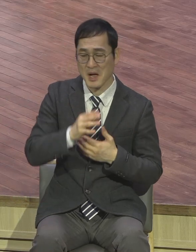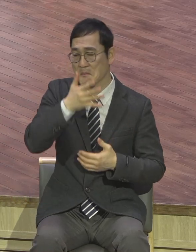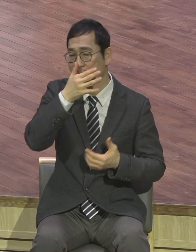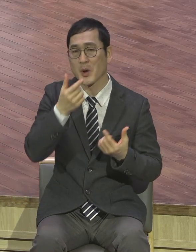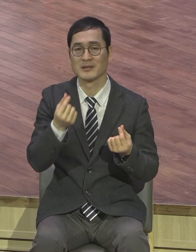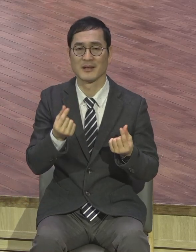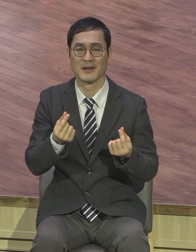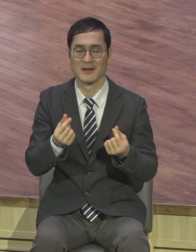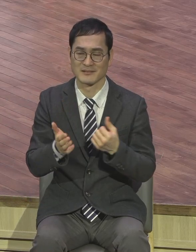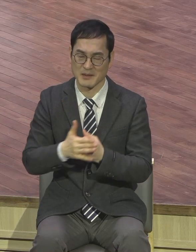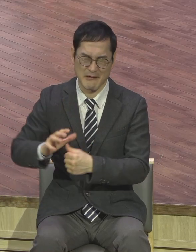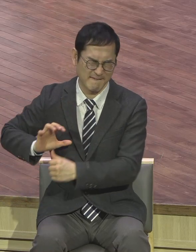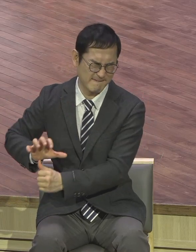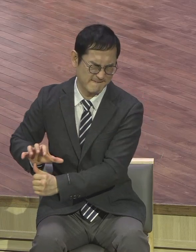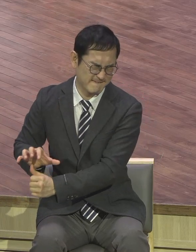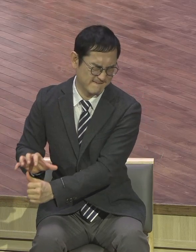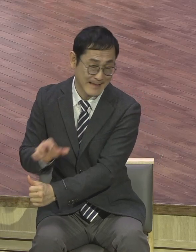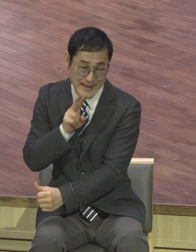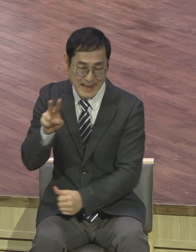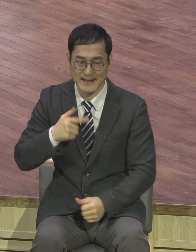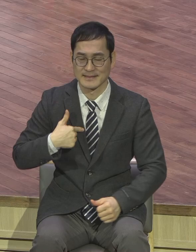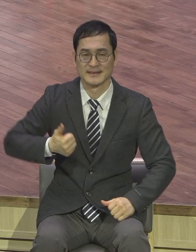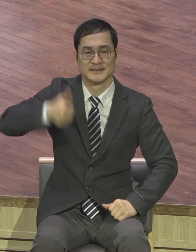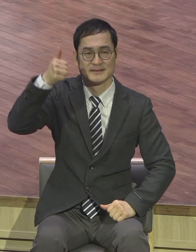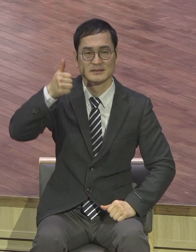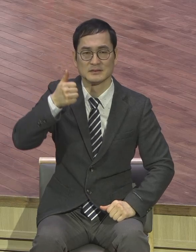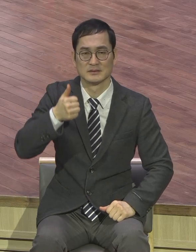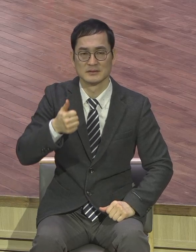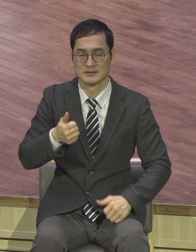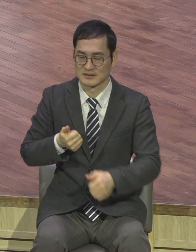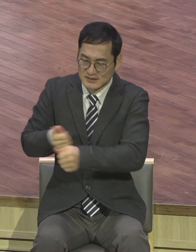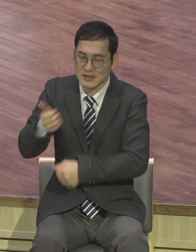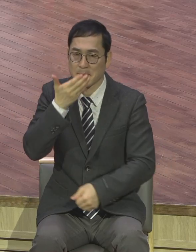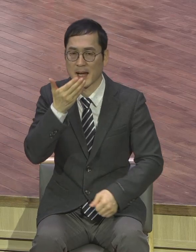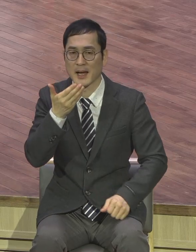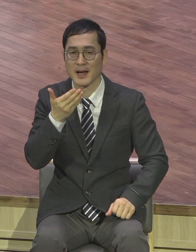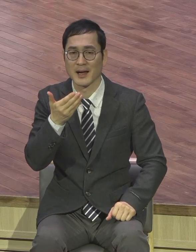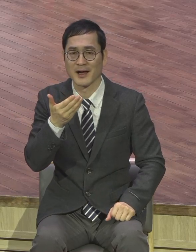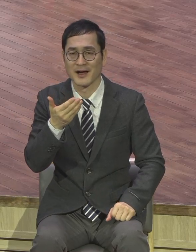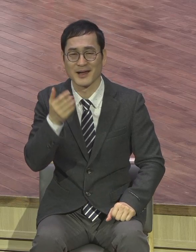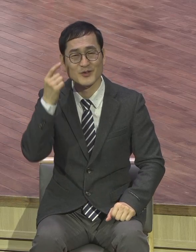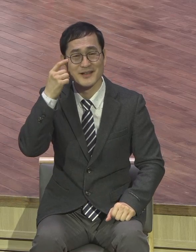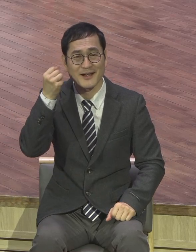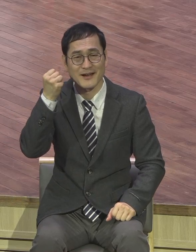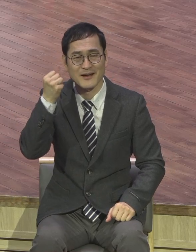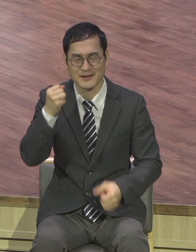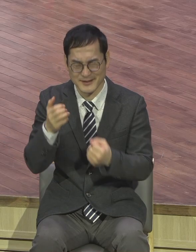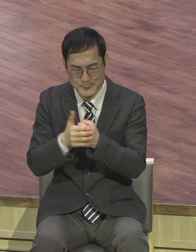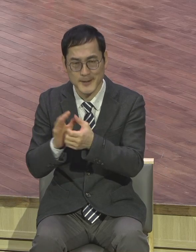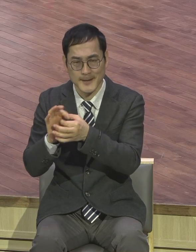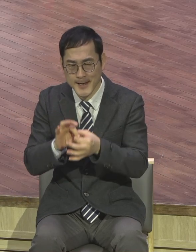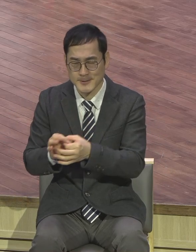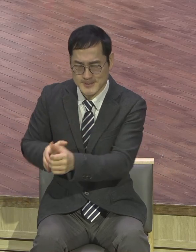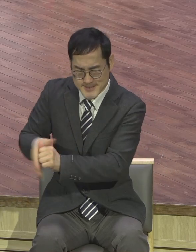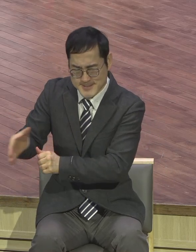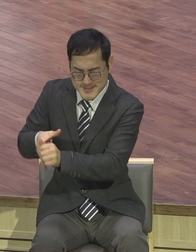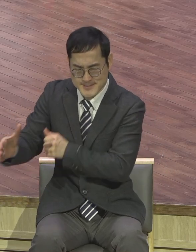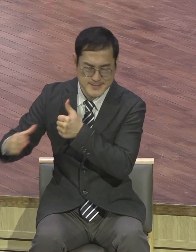같아 손해본 것 같아 그런데 복음은 다릅니다. 복음을 가진 사람은 다릅니다.